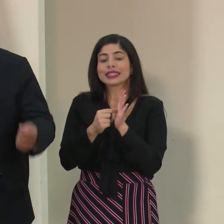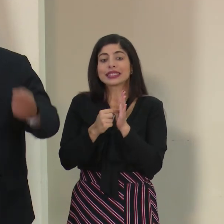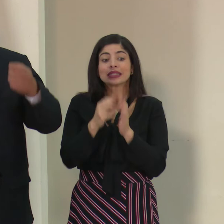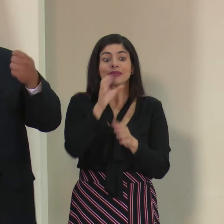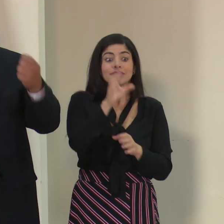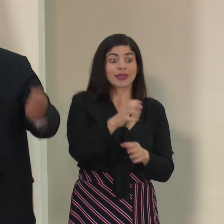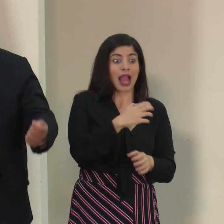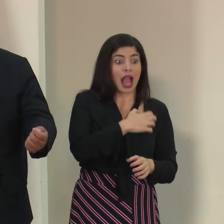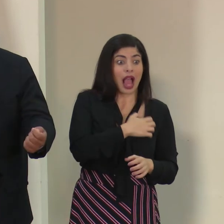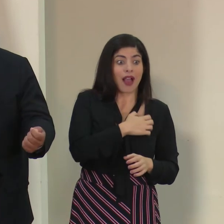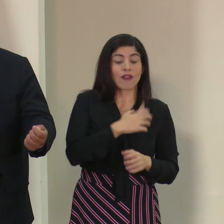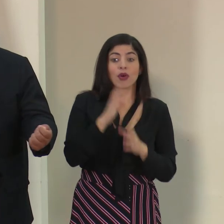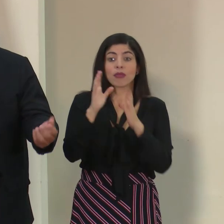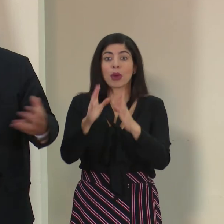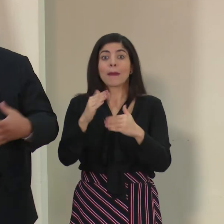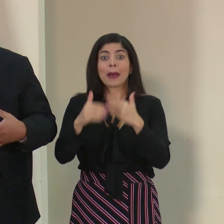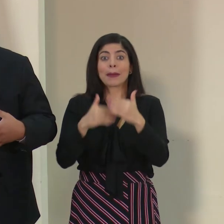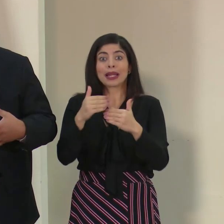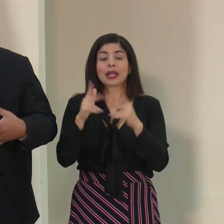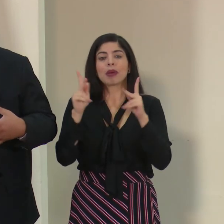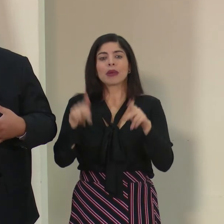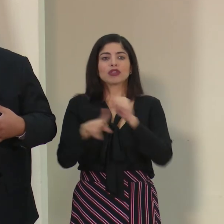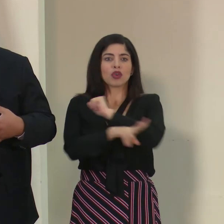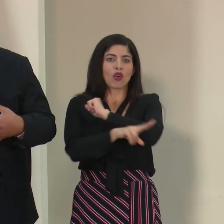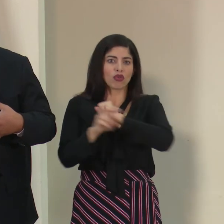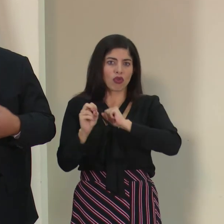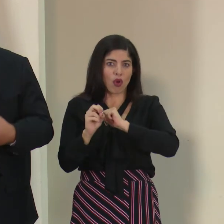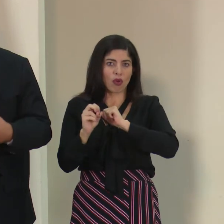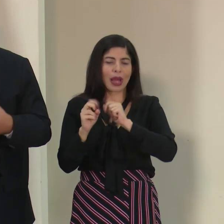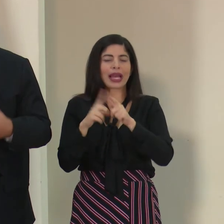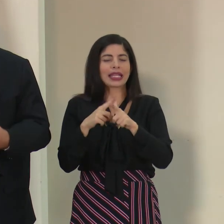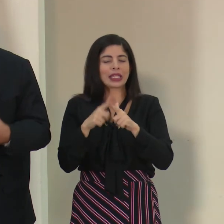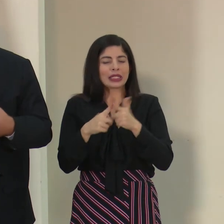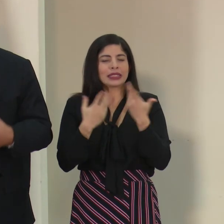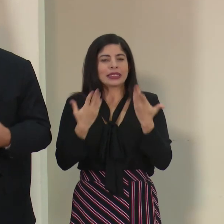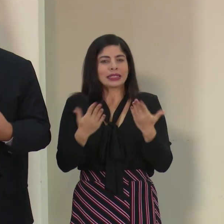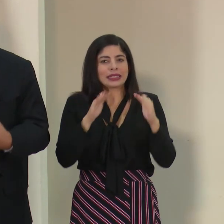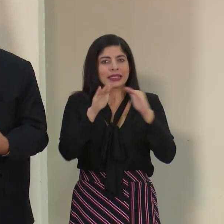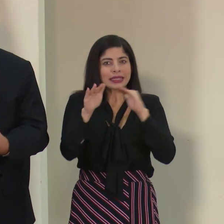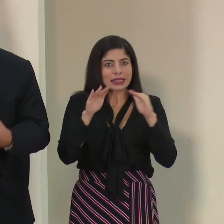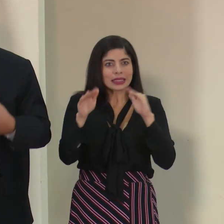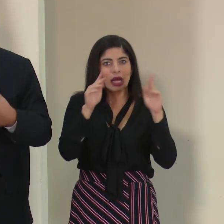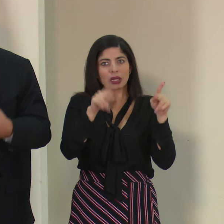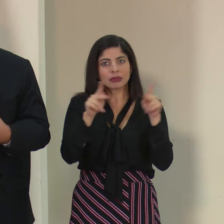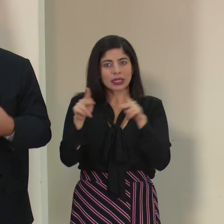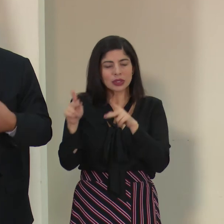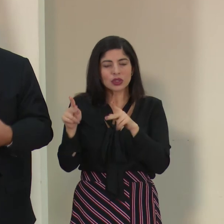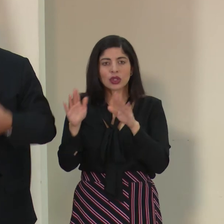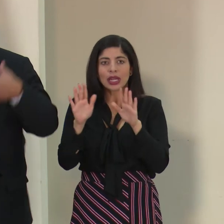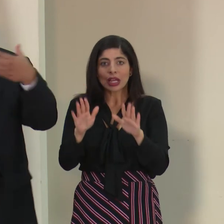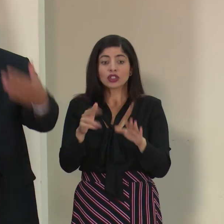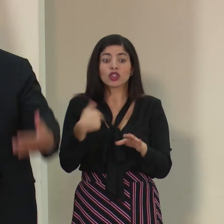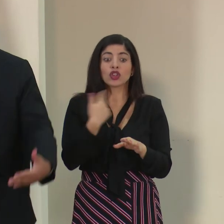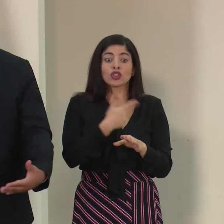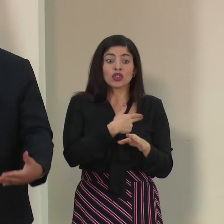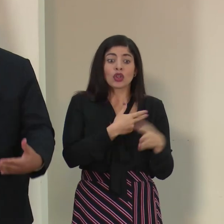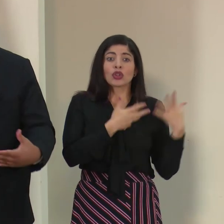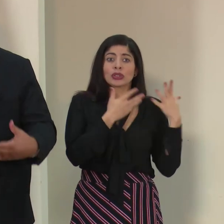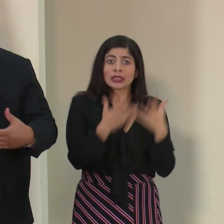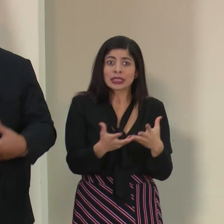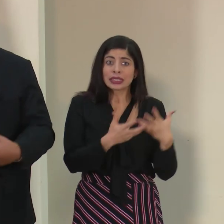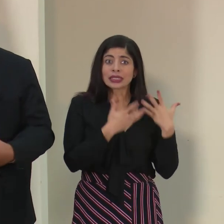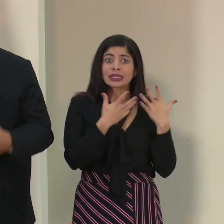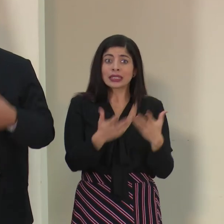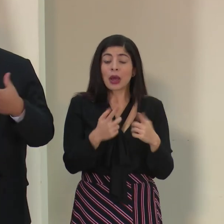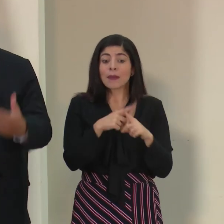pone el jabón, se pone el papel higiénico y se lo roban. Entonces, aquí hay que hacer un llamado también a la población de que nosotros podemos estar abasteciendo,